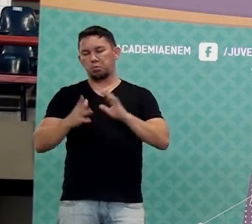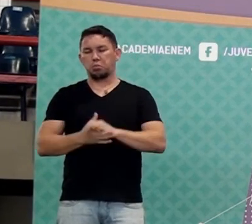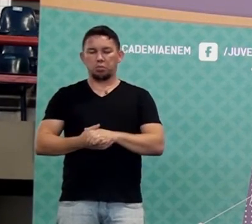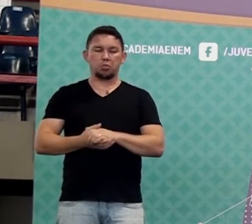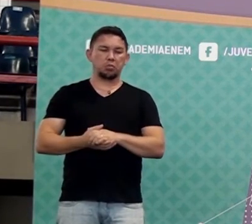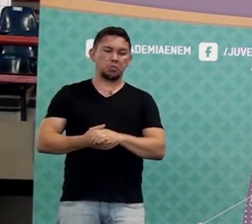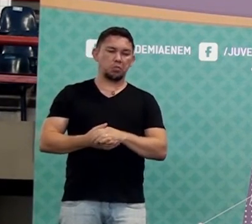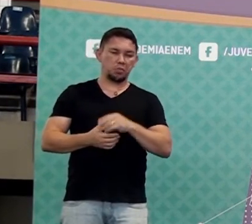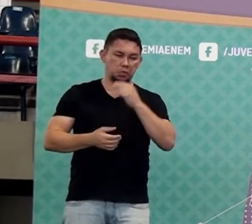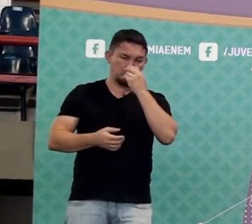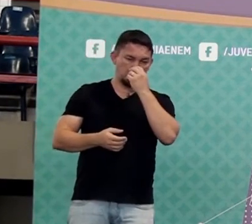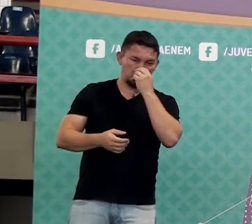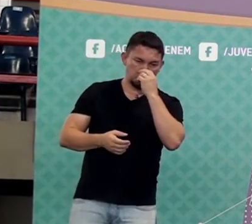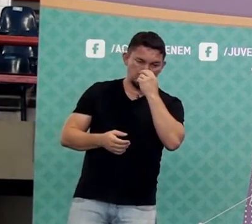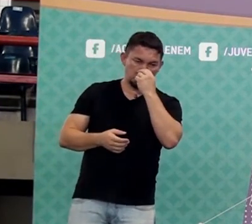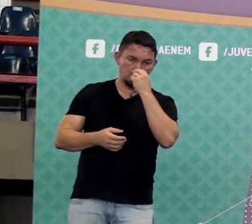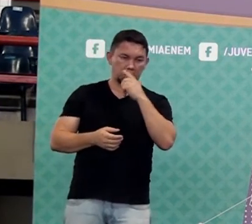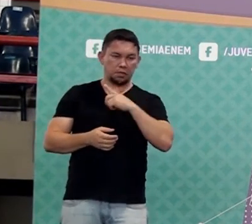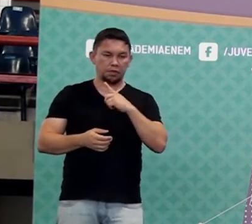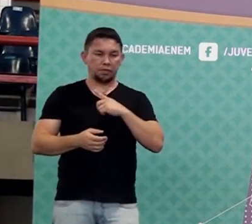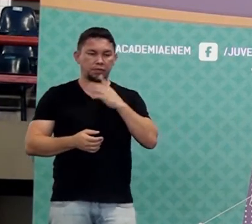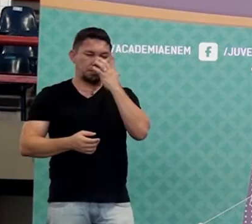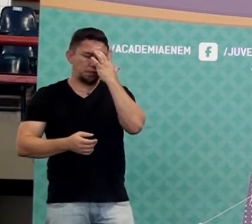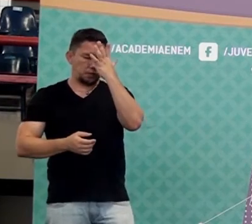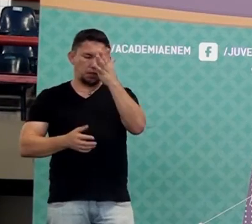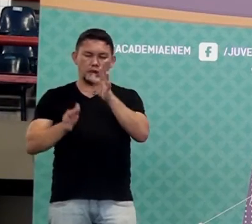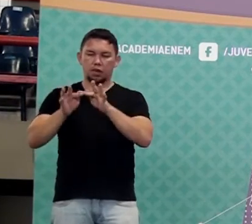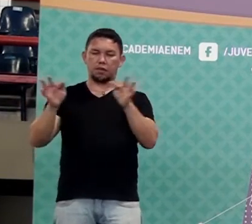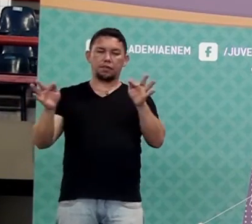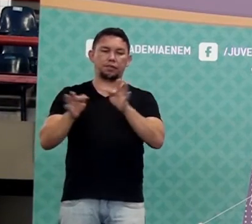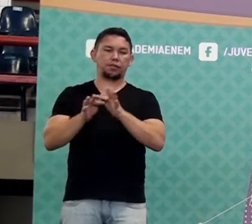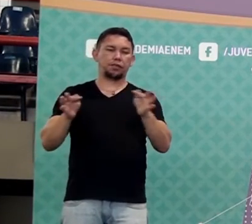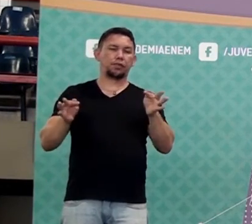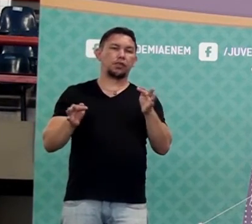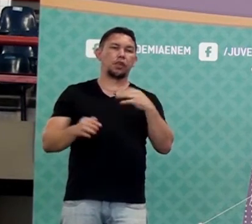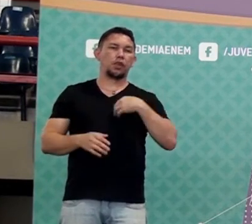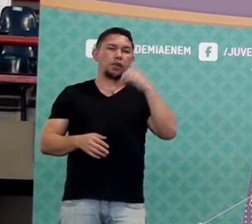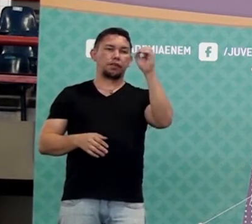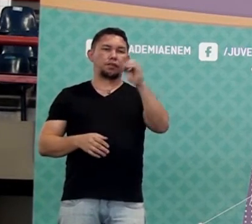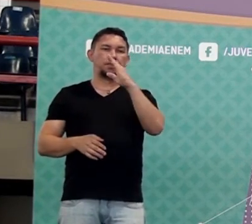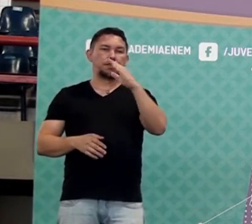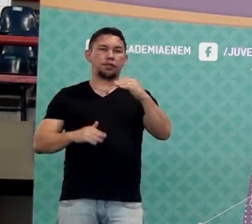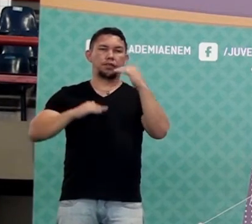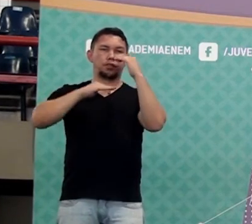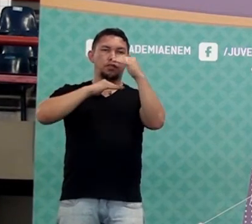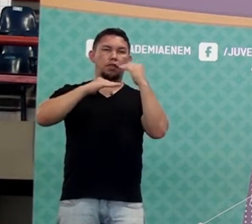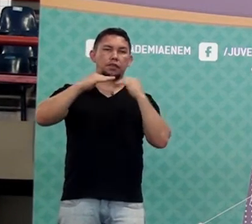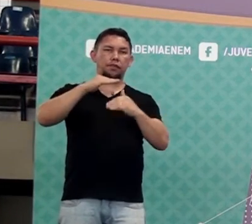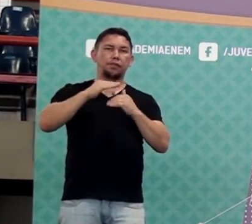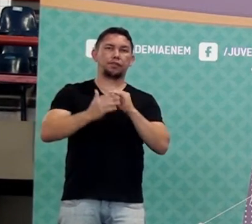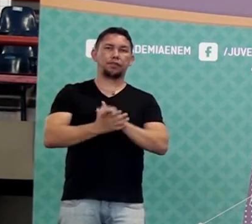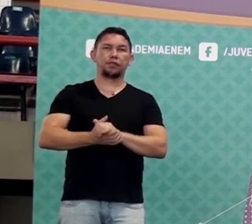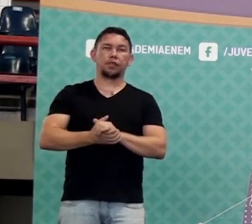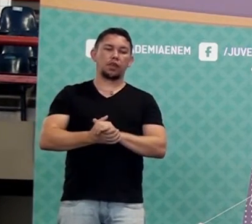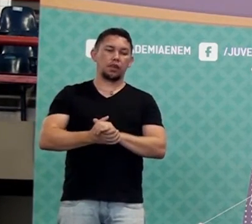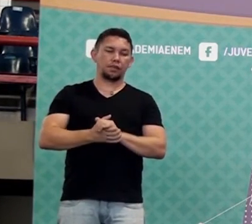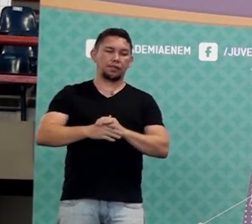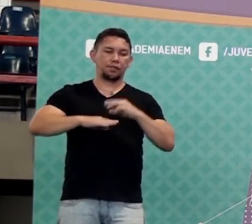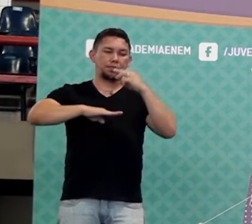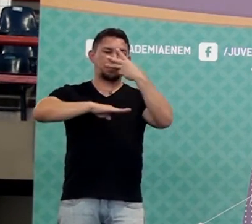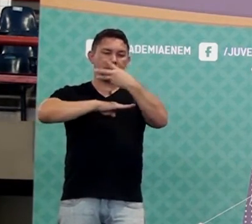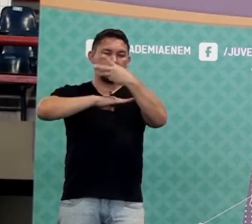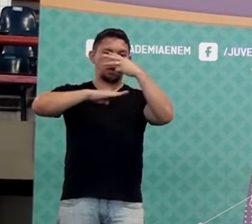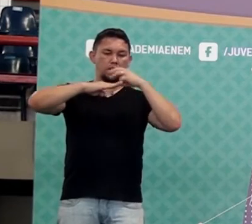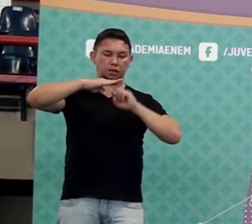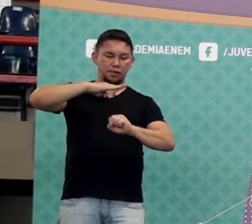Pode também. Mas eu quero mostrar pra vocês que porcentagem é muito mais simples. Porcentagem é uma fração. Se eu quero saber quantos por cento três